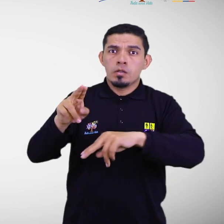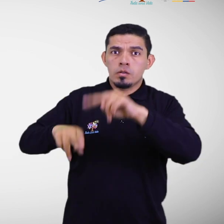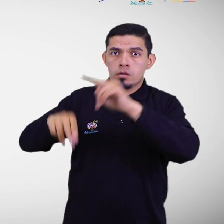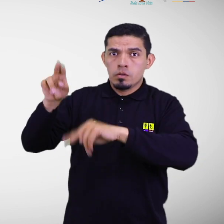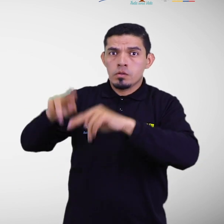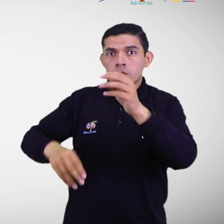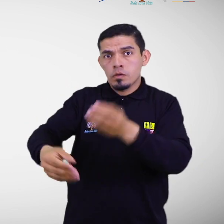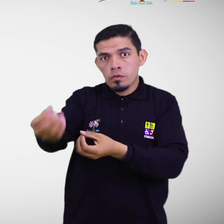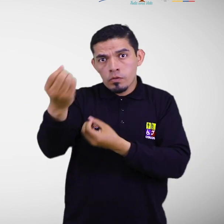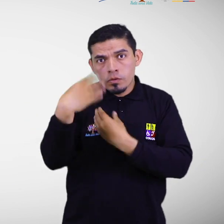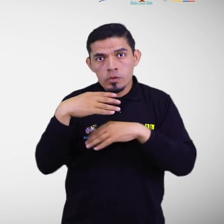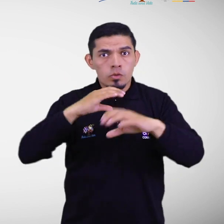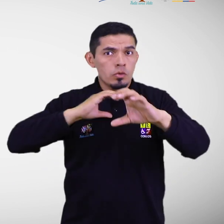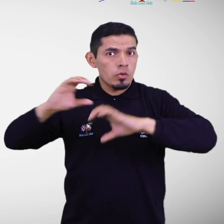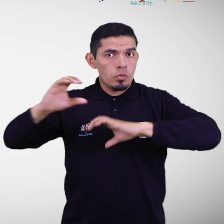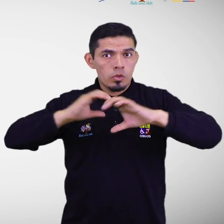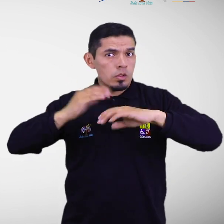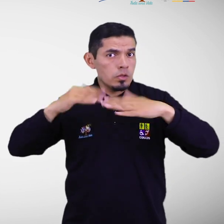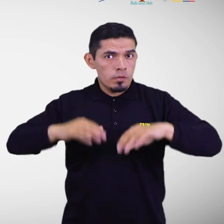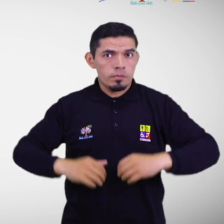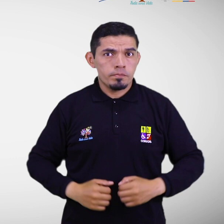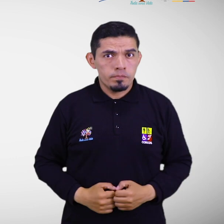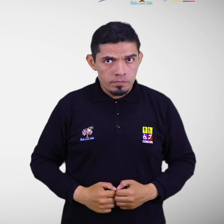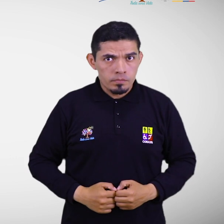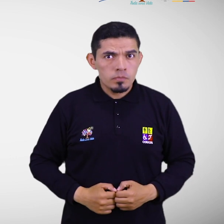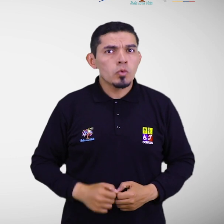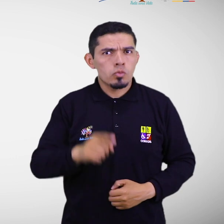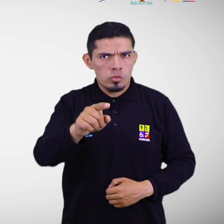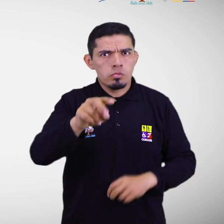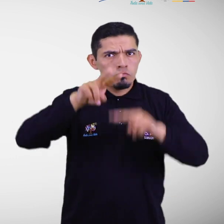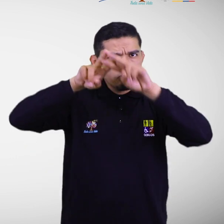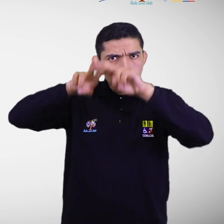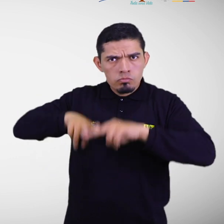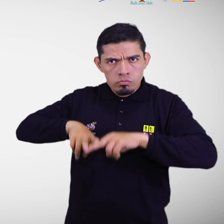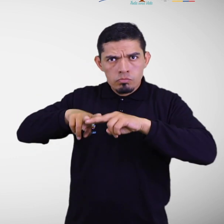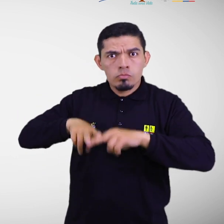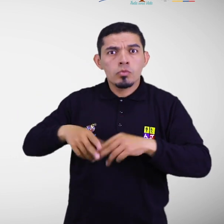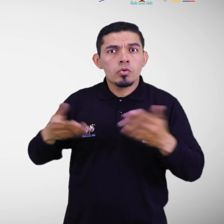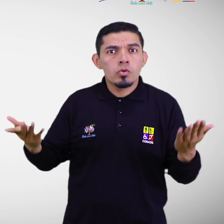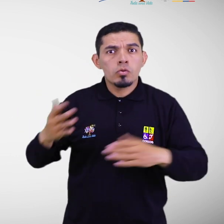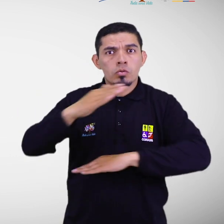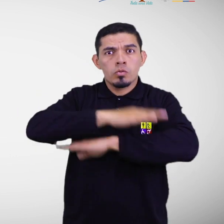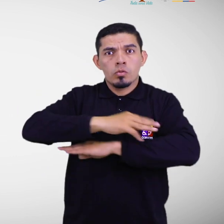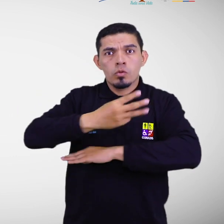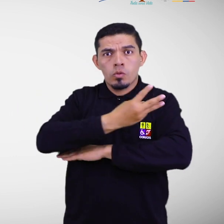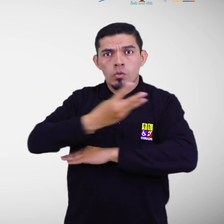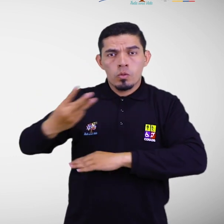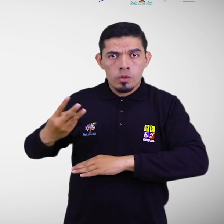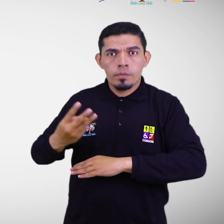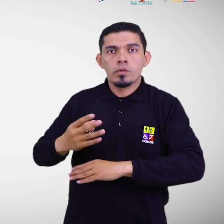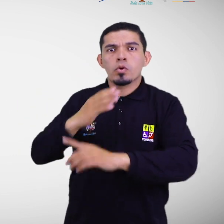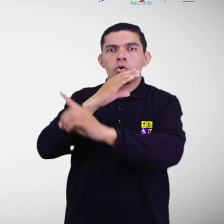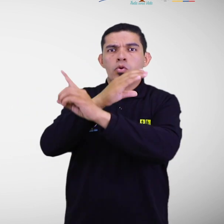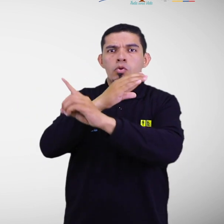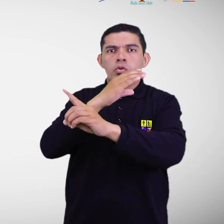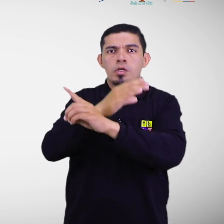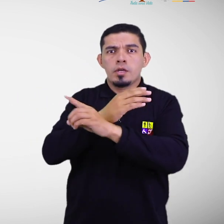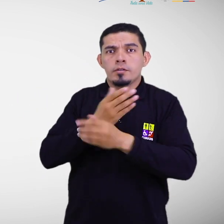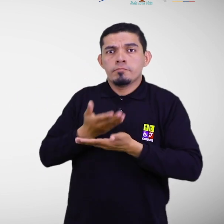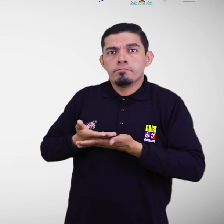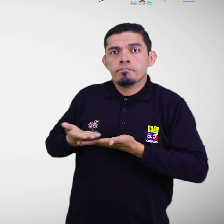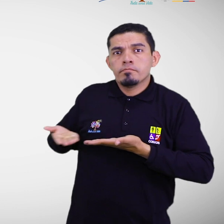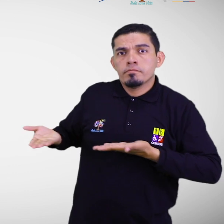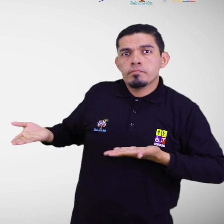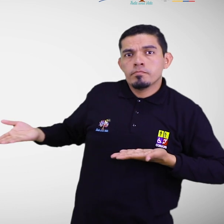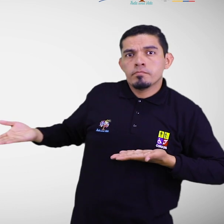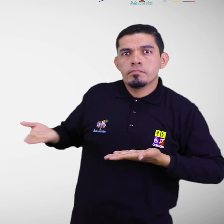a la información y a la comunicación. Pueden revisarse en el sitio web del Consejo Nacional para la Igualdad de Discapacidades,